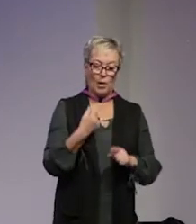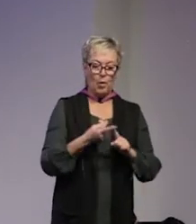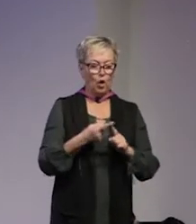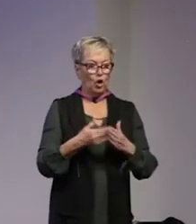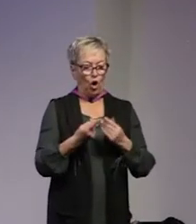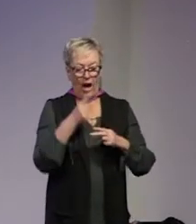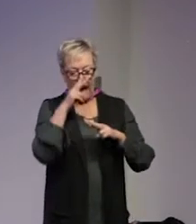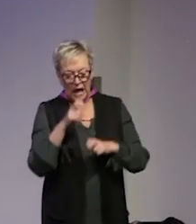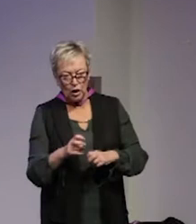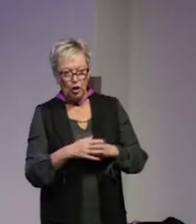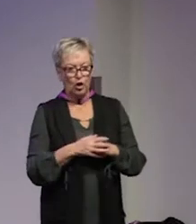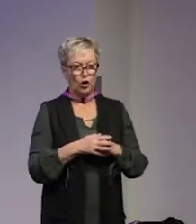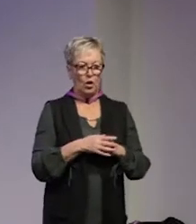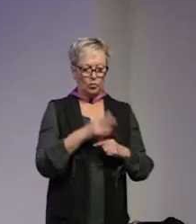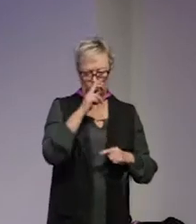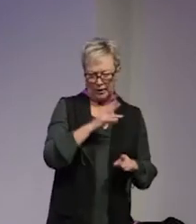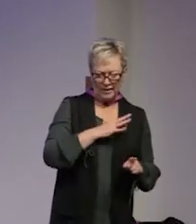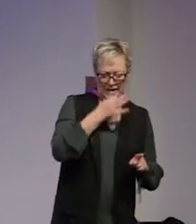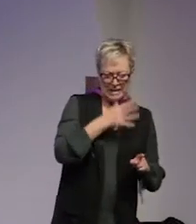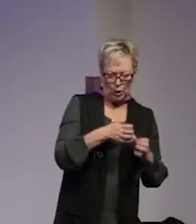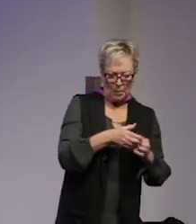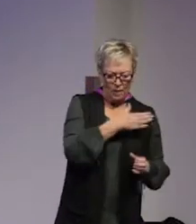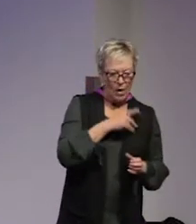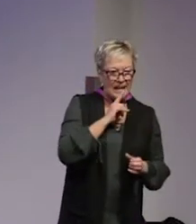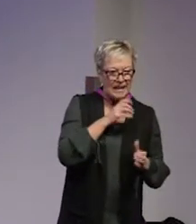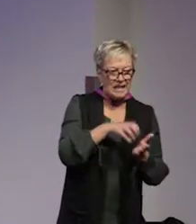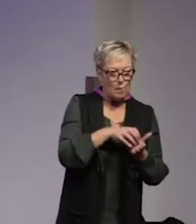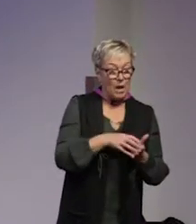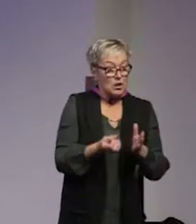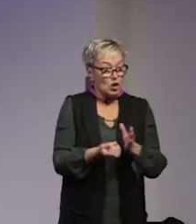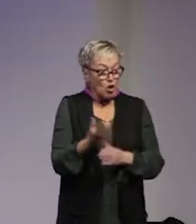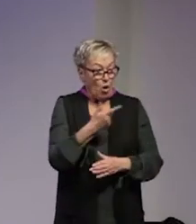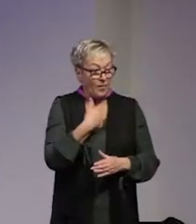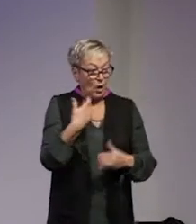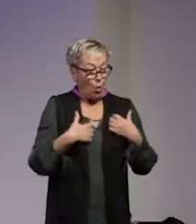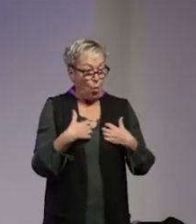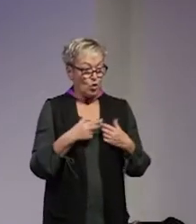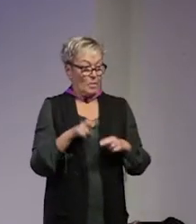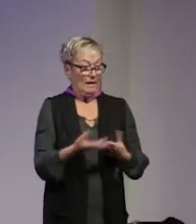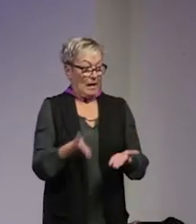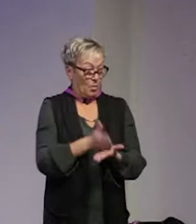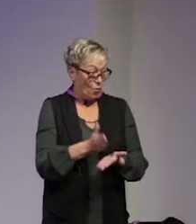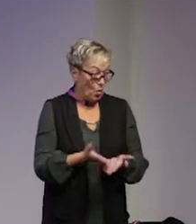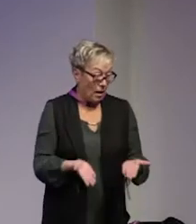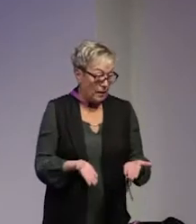en massa analyser och tänketermer och riskgrupper i vårt lilla samhälle skapar vi en oro som inte är befogad